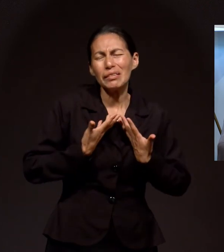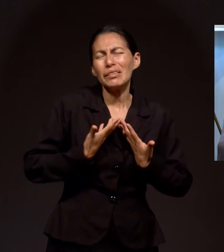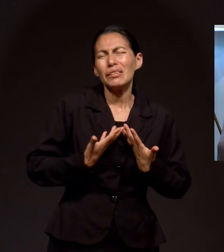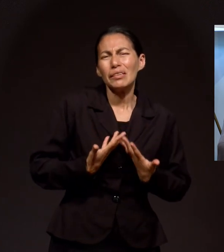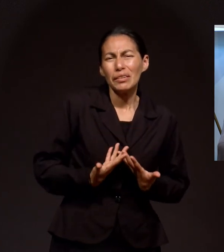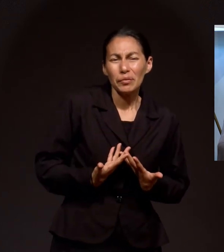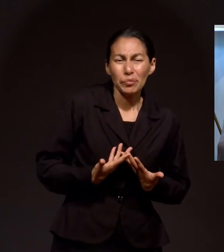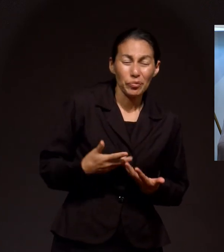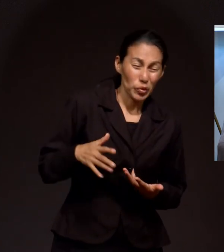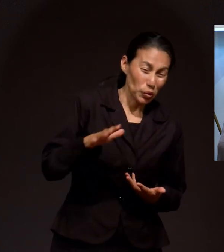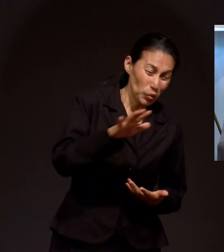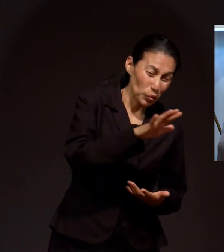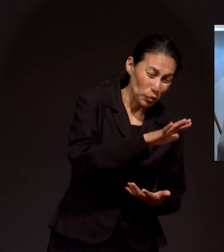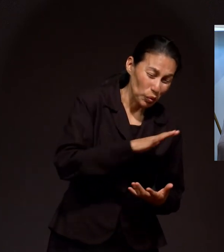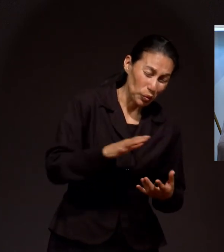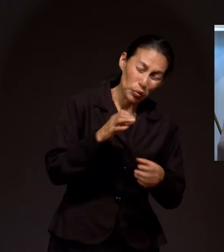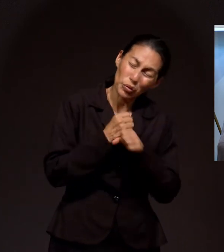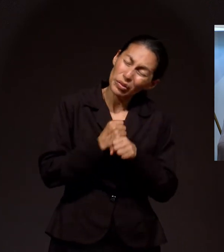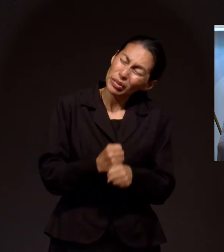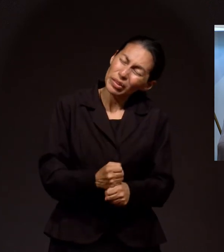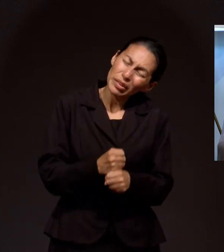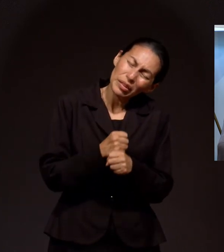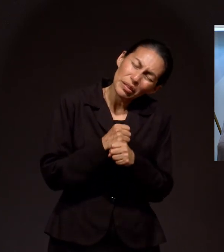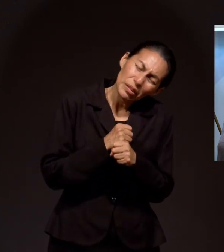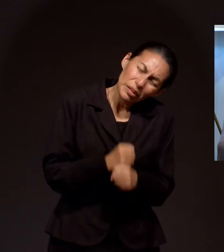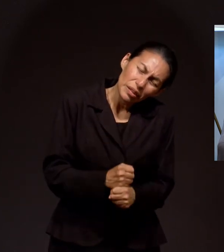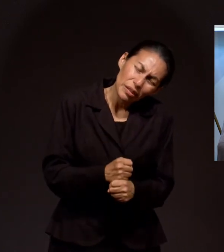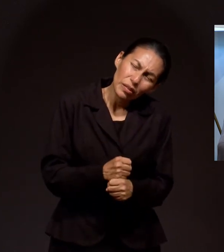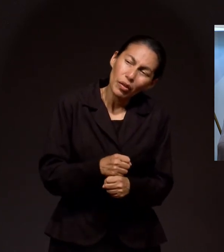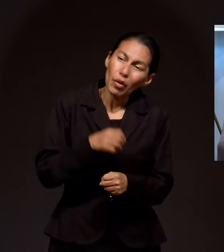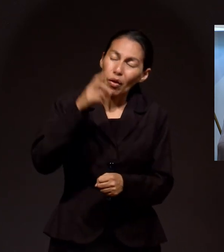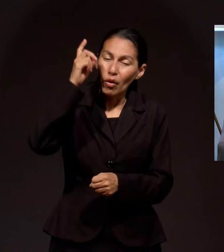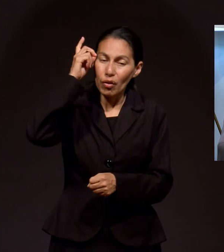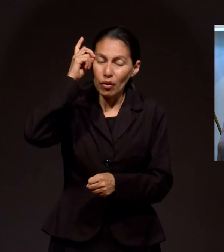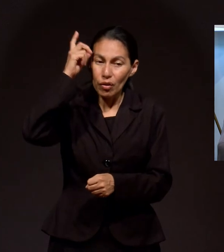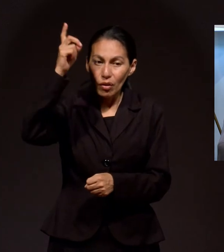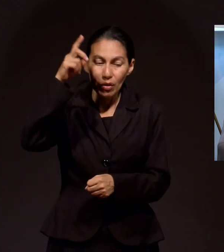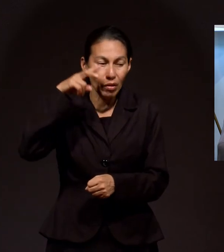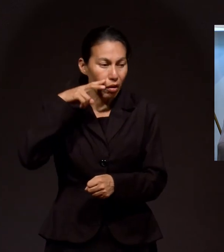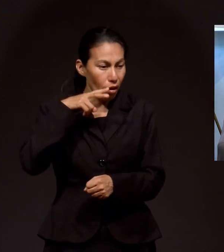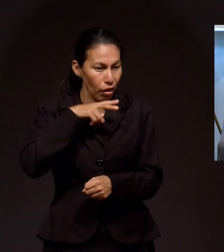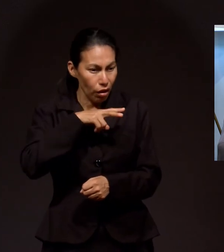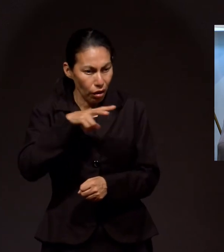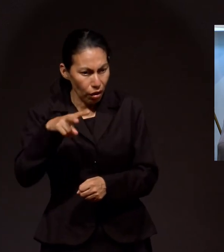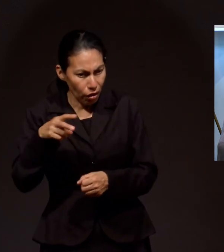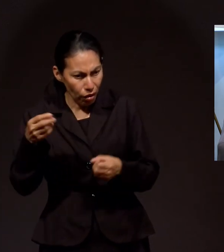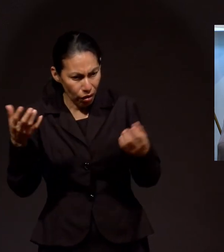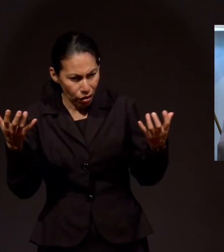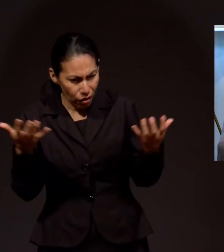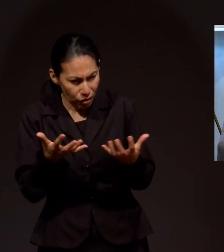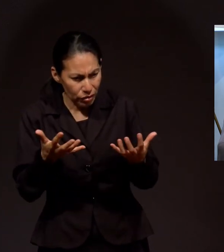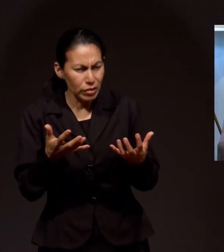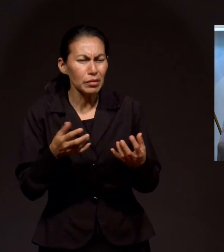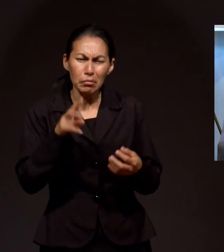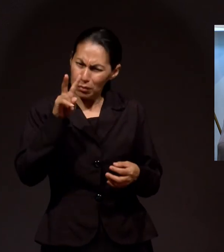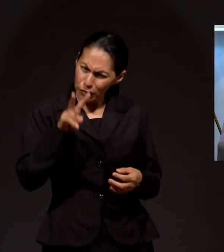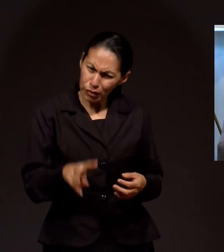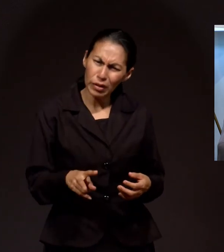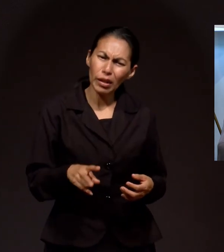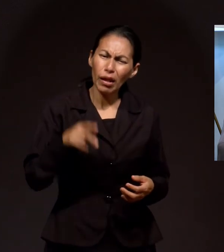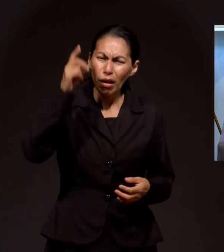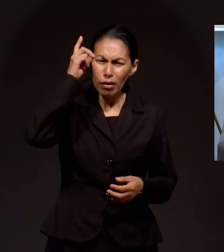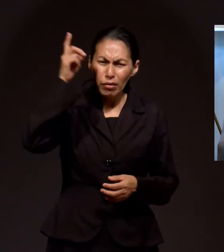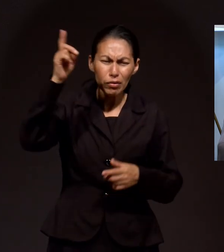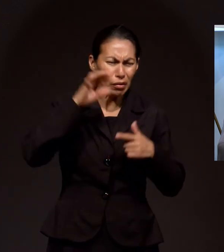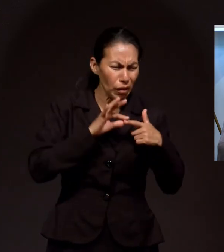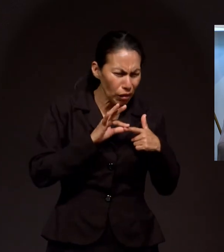esto que se genera en el mundo, Dios está actuando. Él es